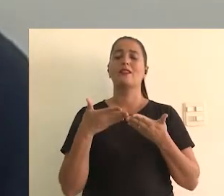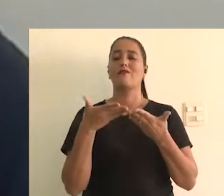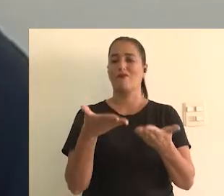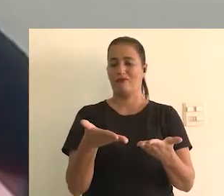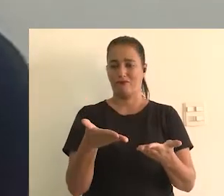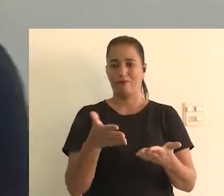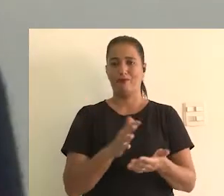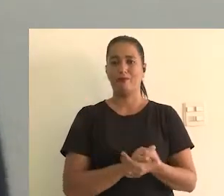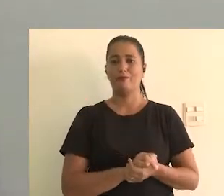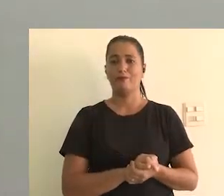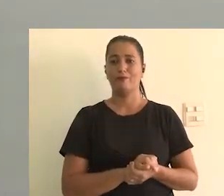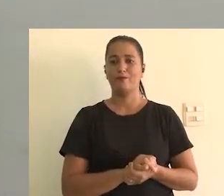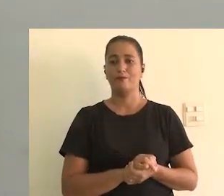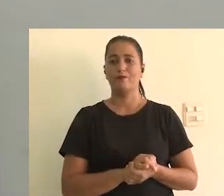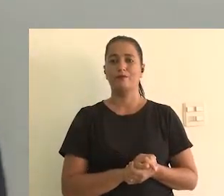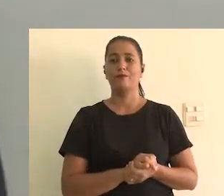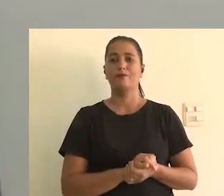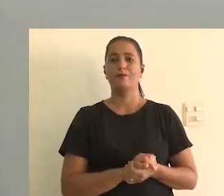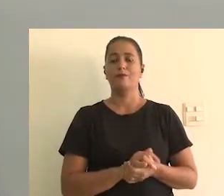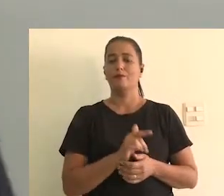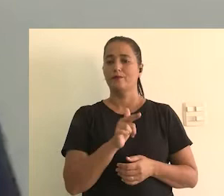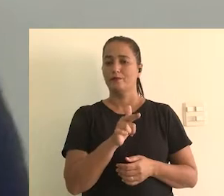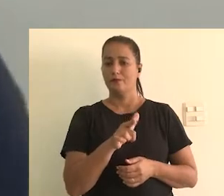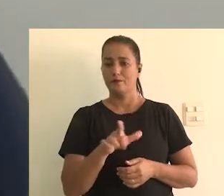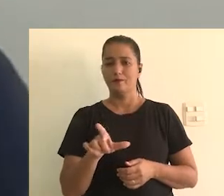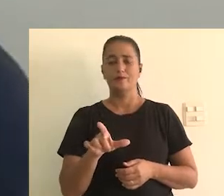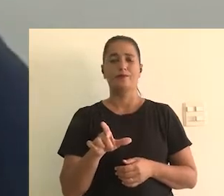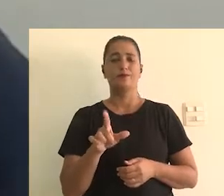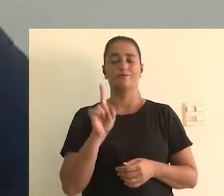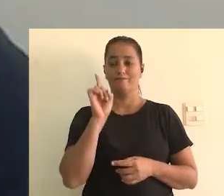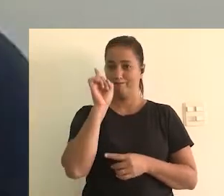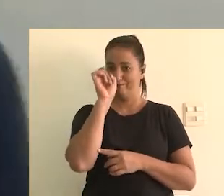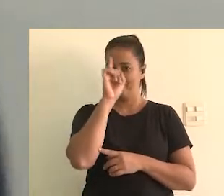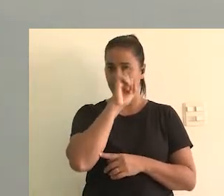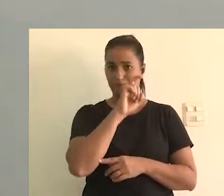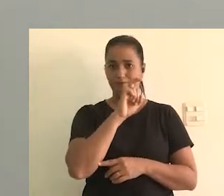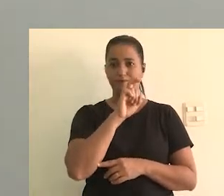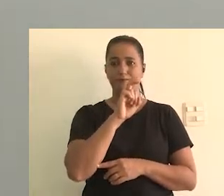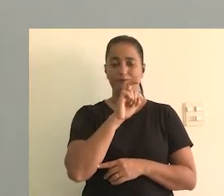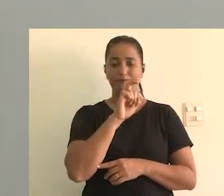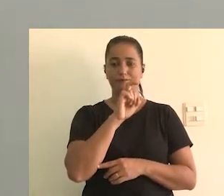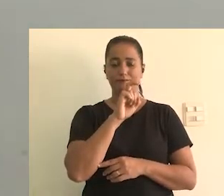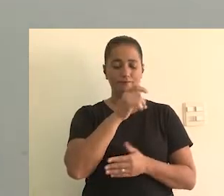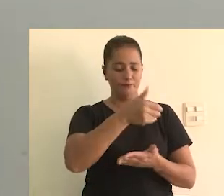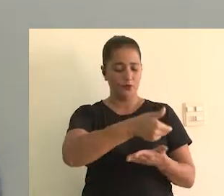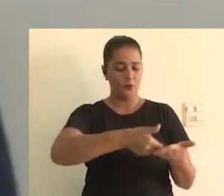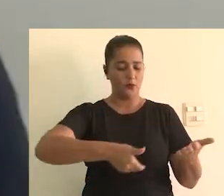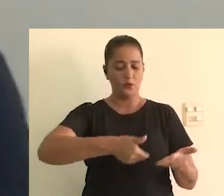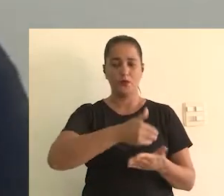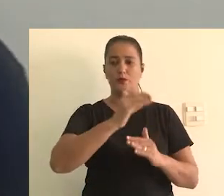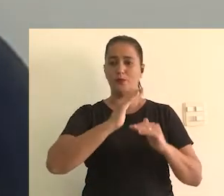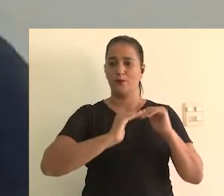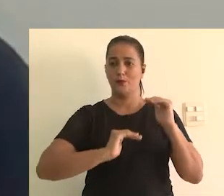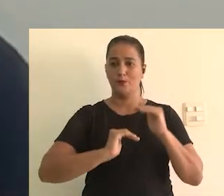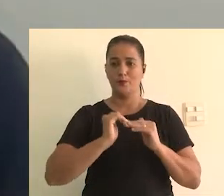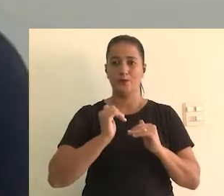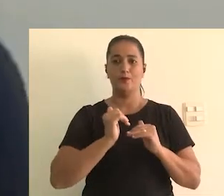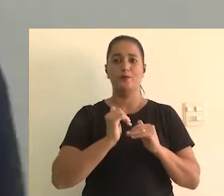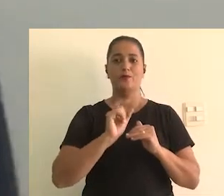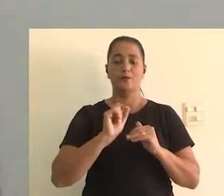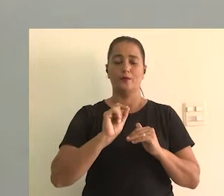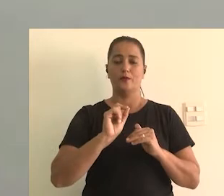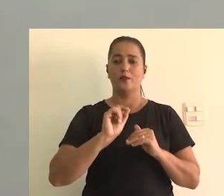também da causa e do serviço que é oferecido, né? E também o outro questionamento é a